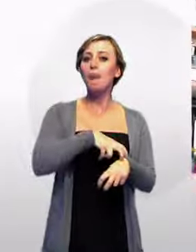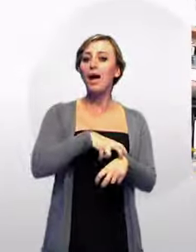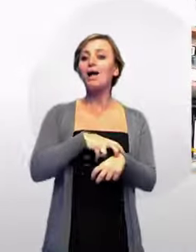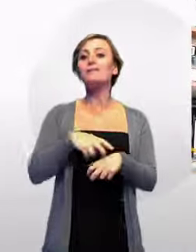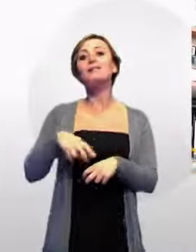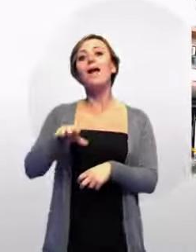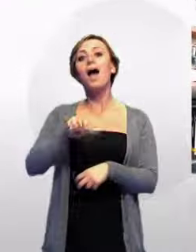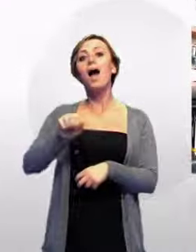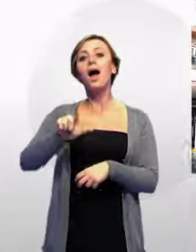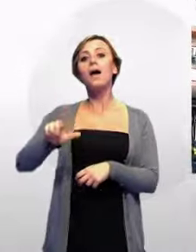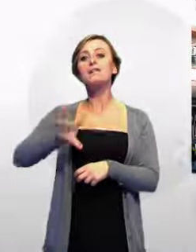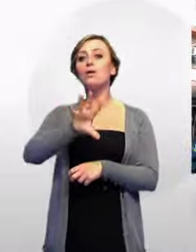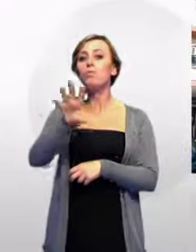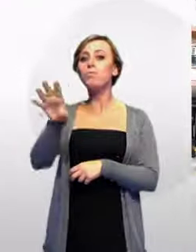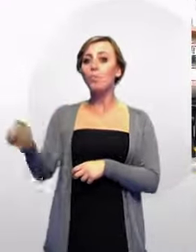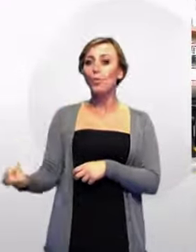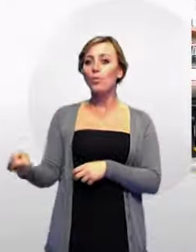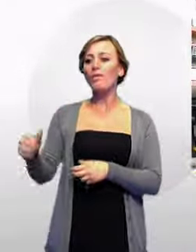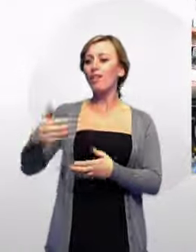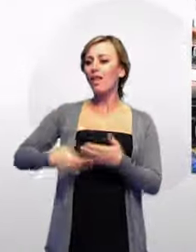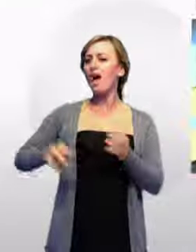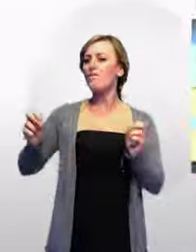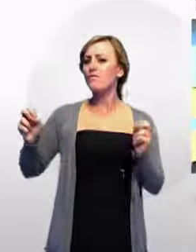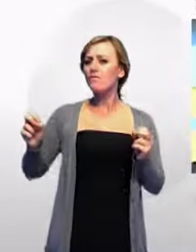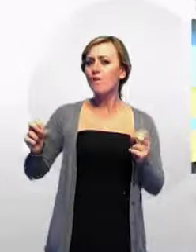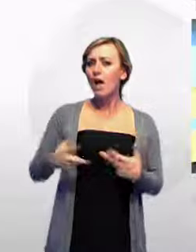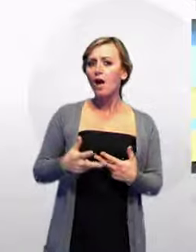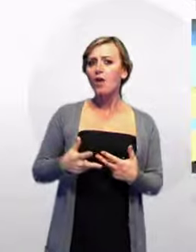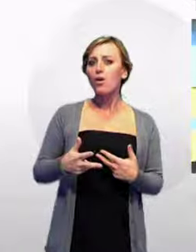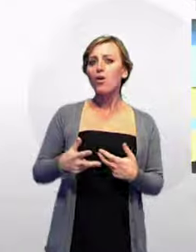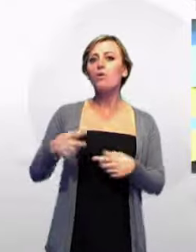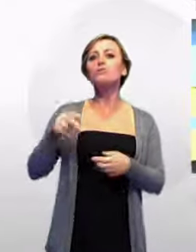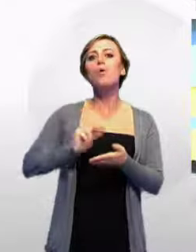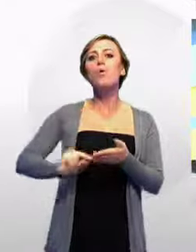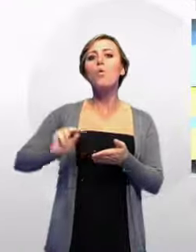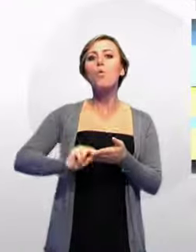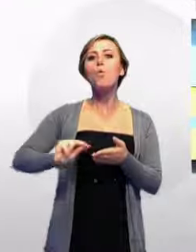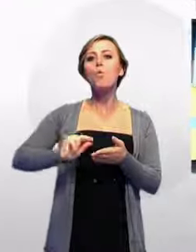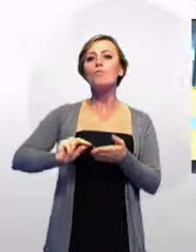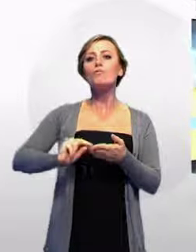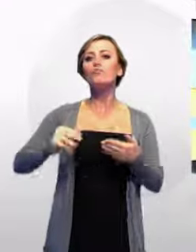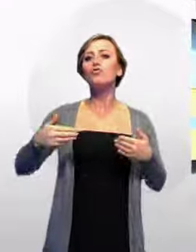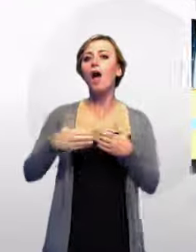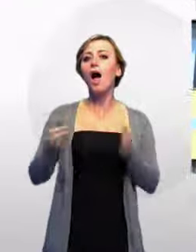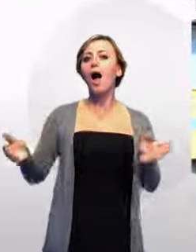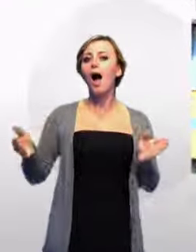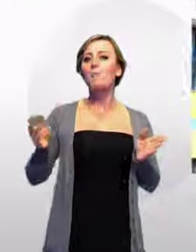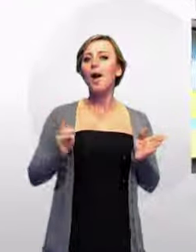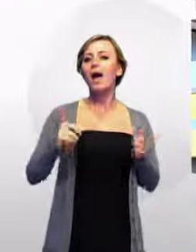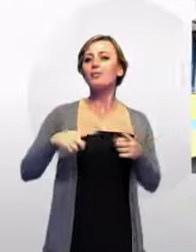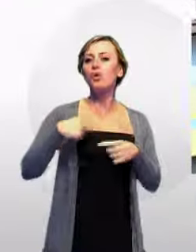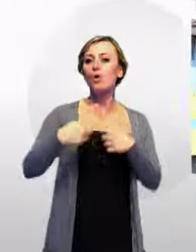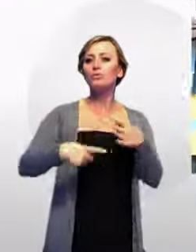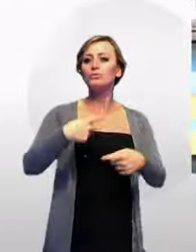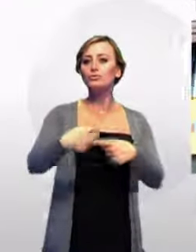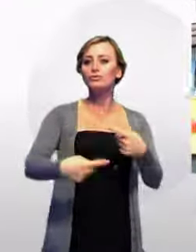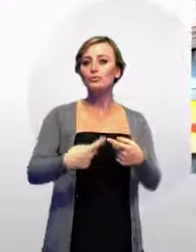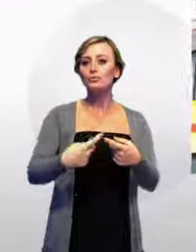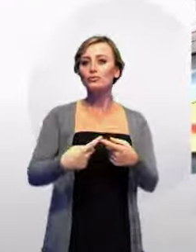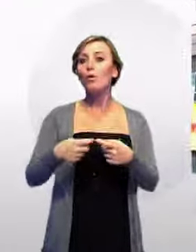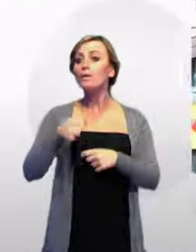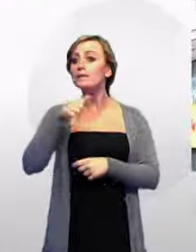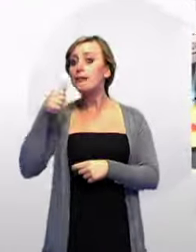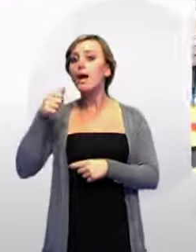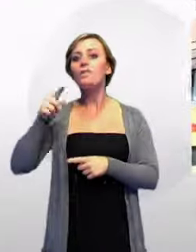attraverso il prolungamento dell'orario per 12 ore e, se necessario, fino a mezzanotte e anche la domenica. E' quanto